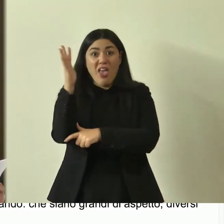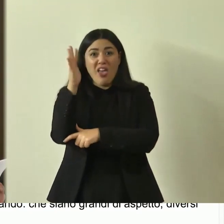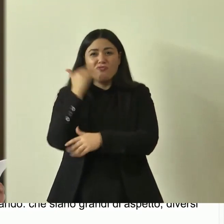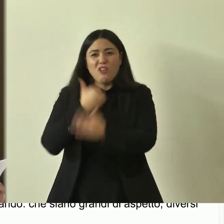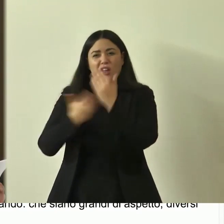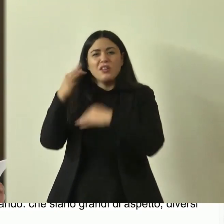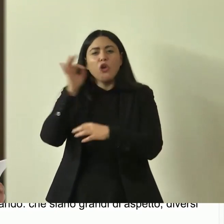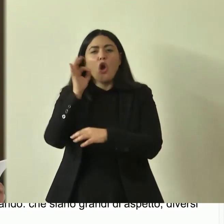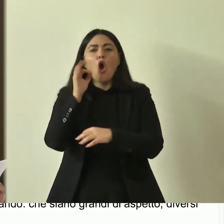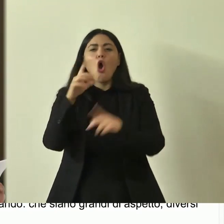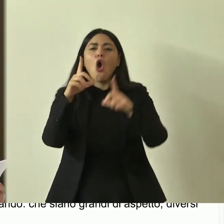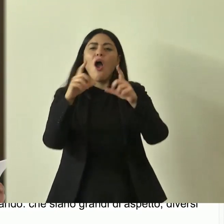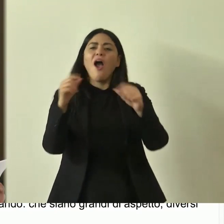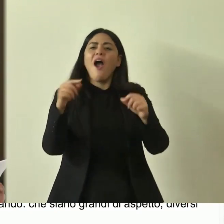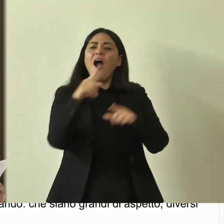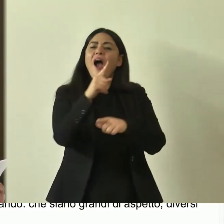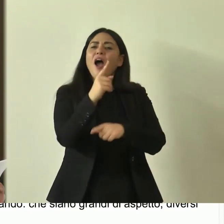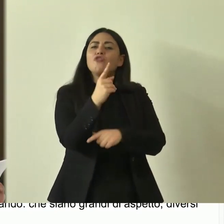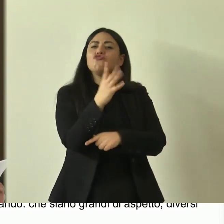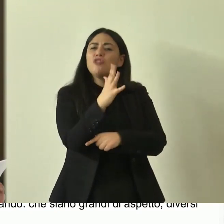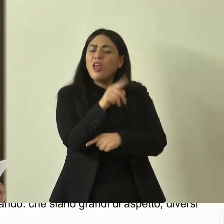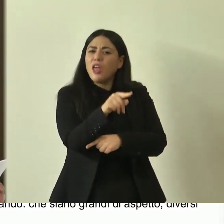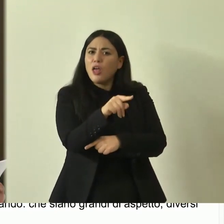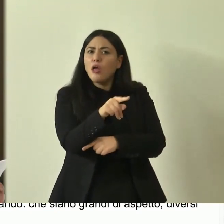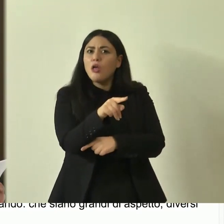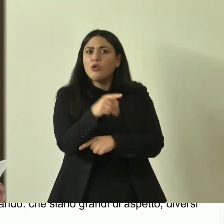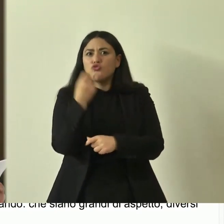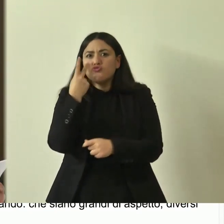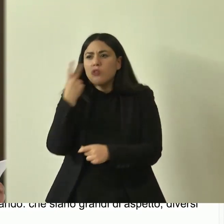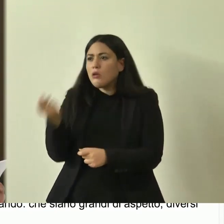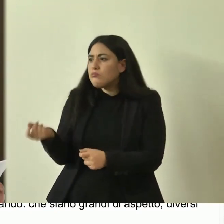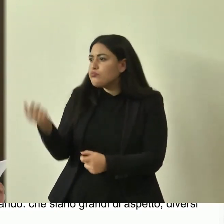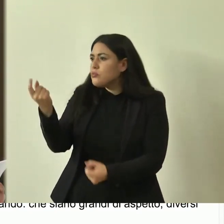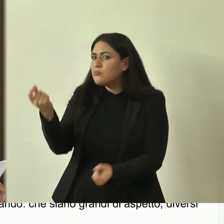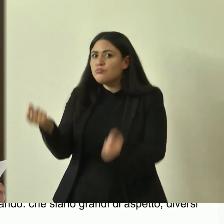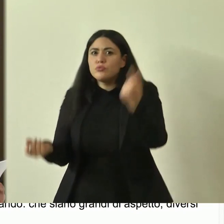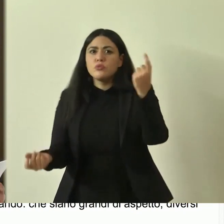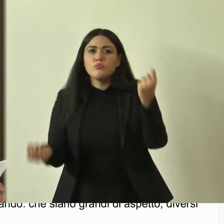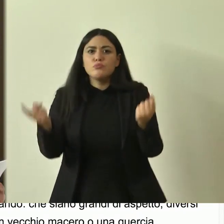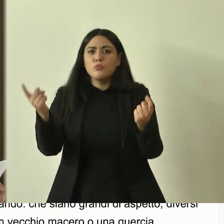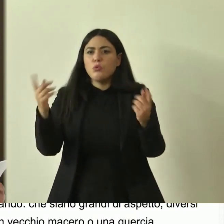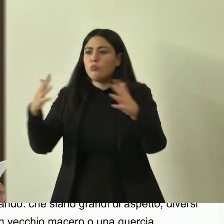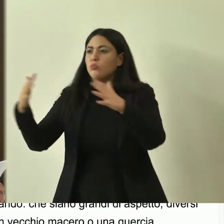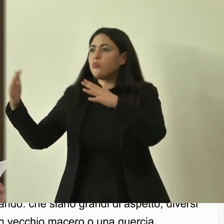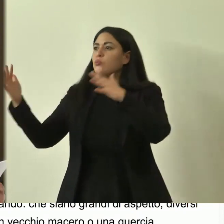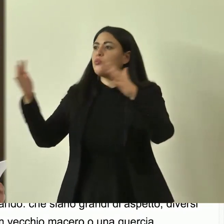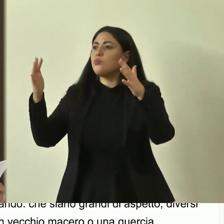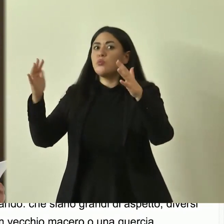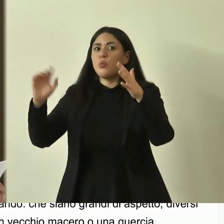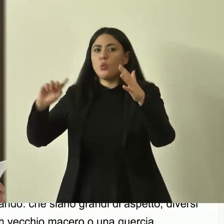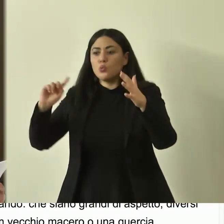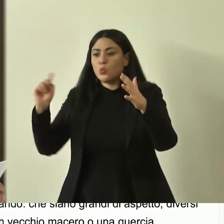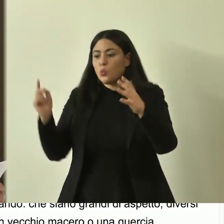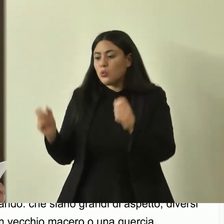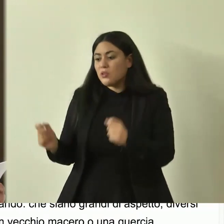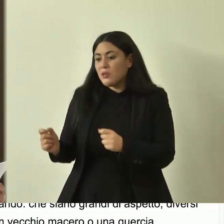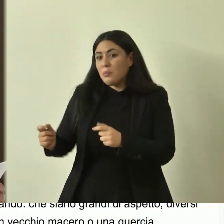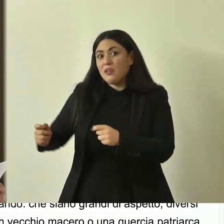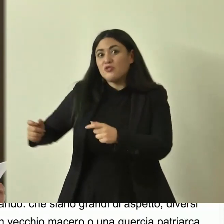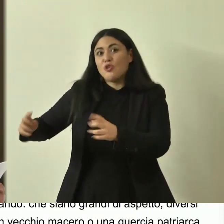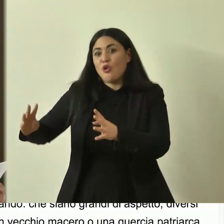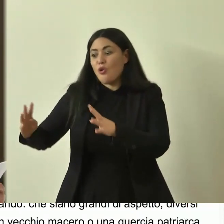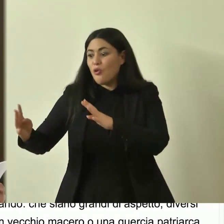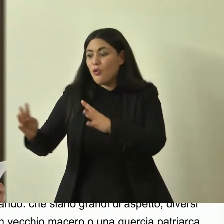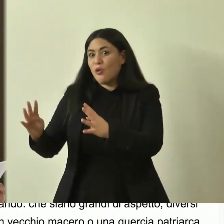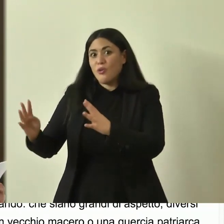vecchio acero patriarca dei boschi la fronte venerabile solleva che tutta la sua tribù disponendosi intorno